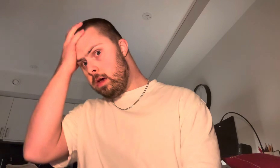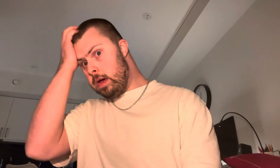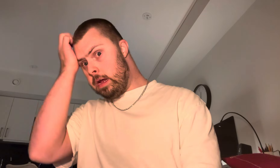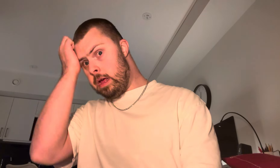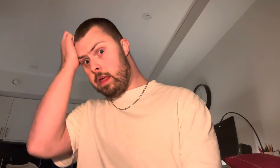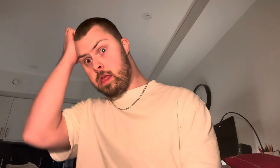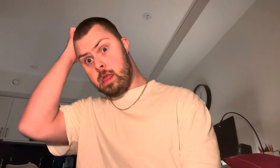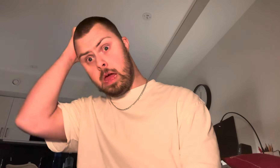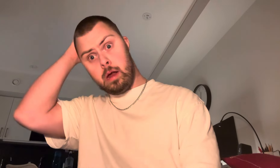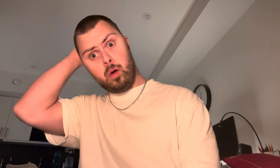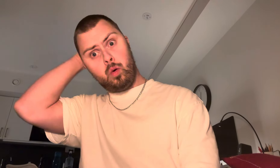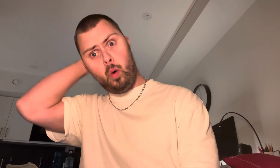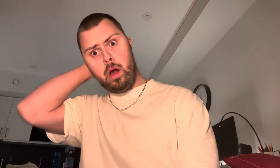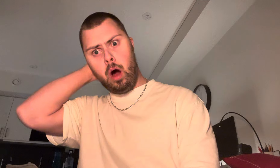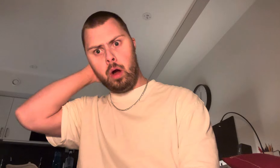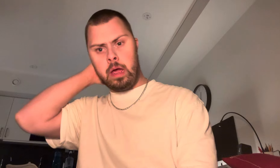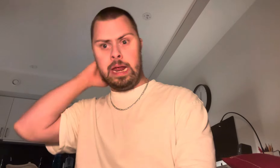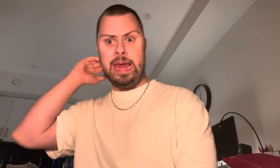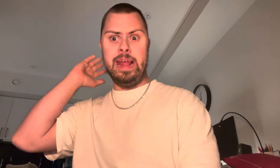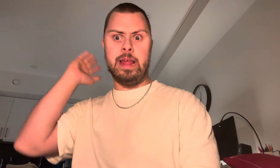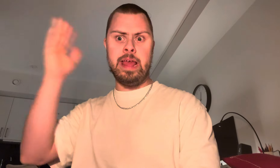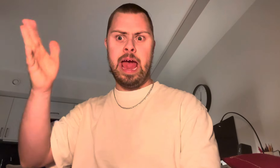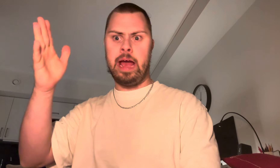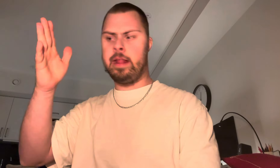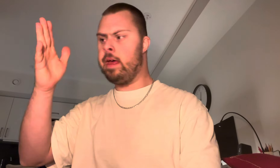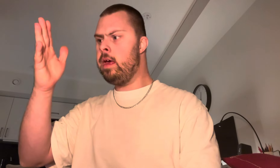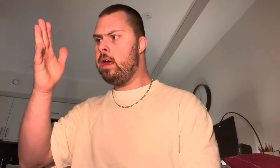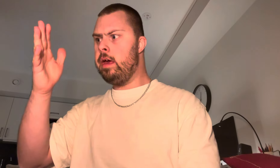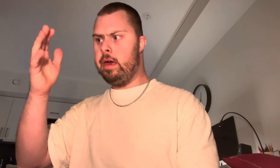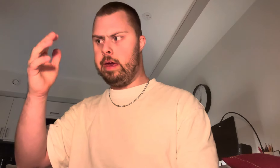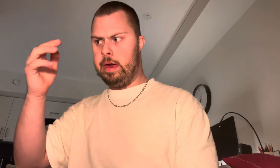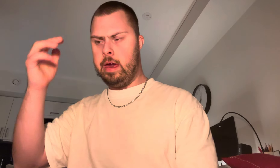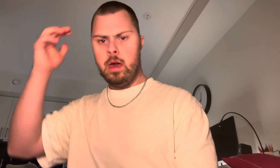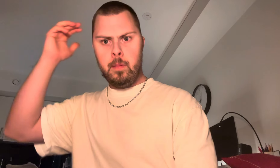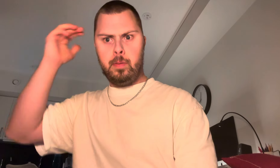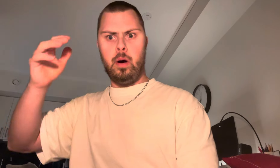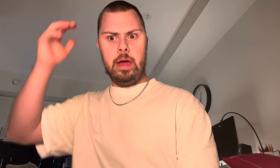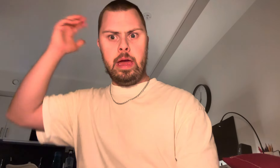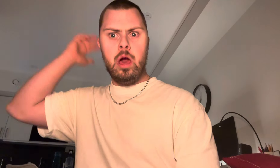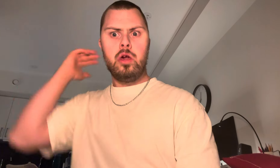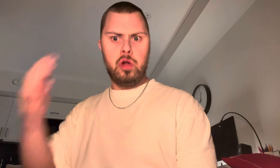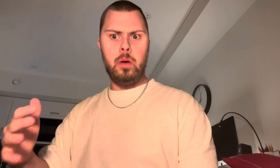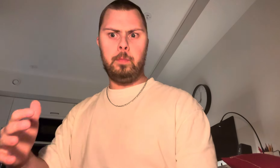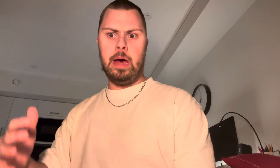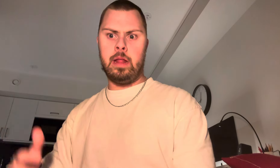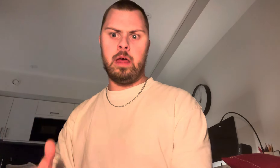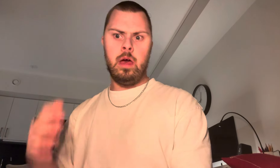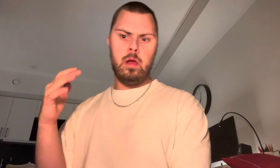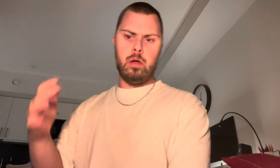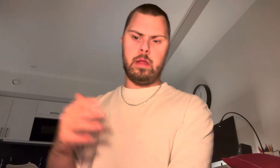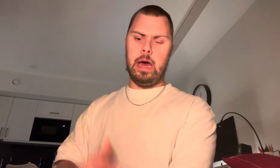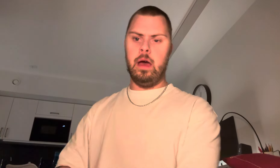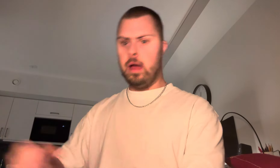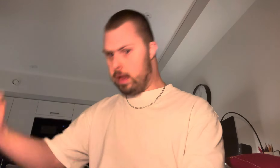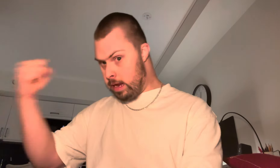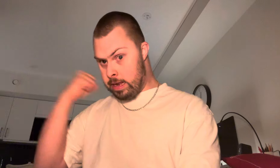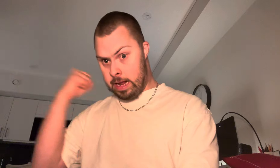Sen när jag åker direkt på gymmet, just det. Jag